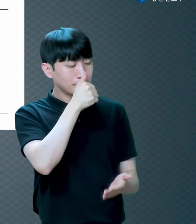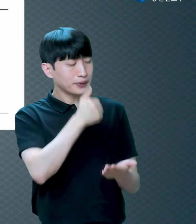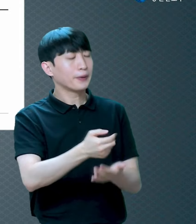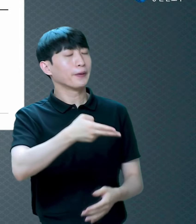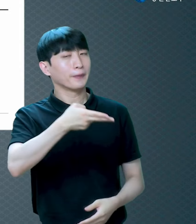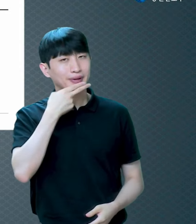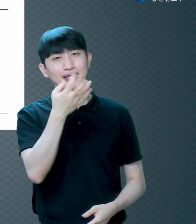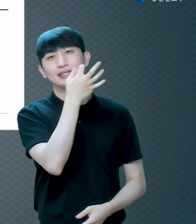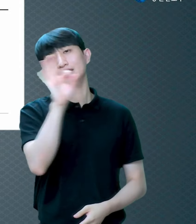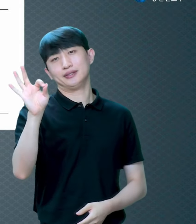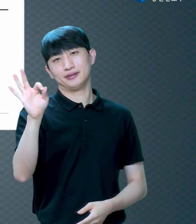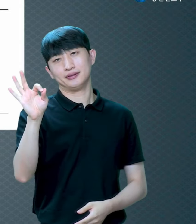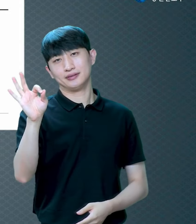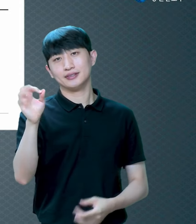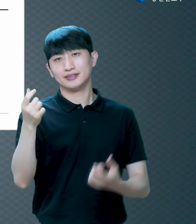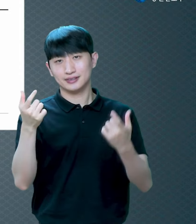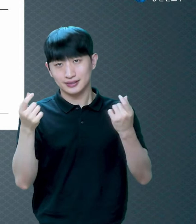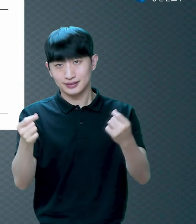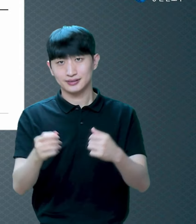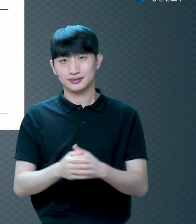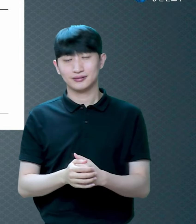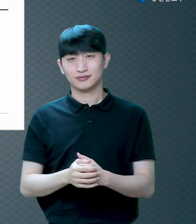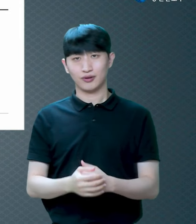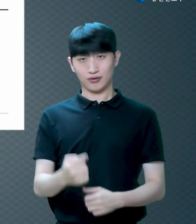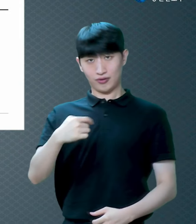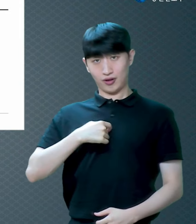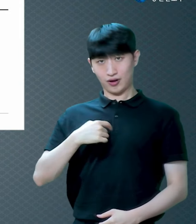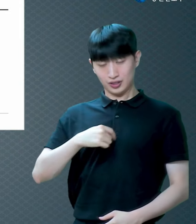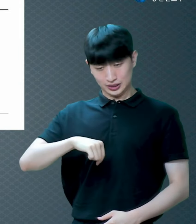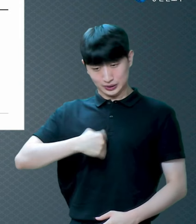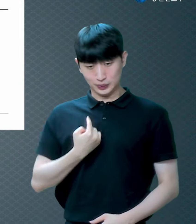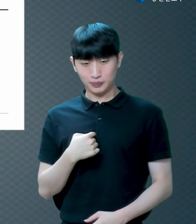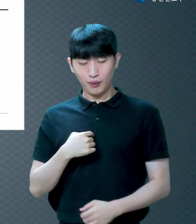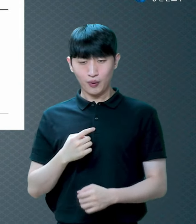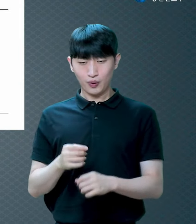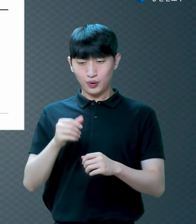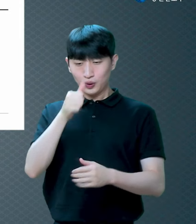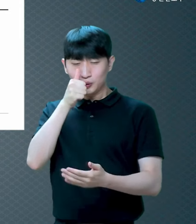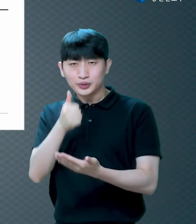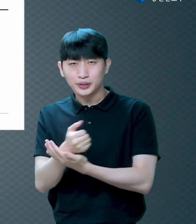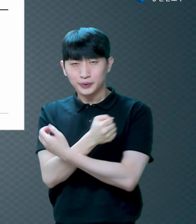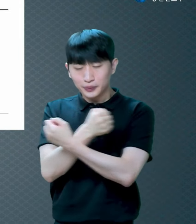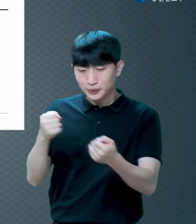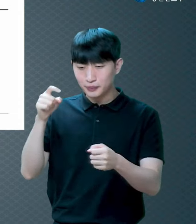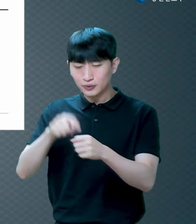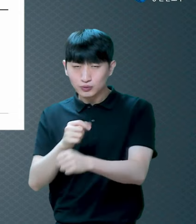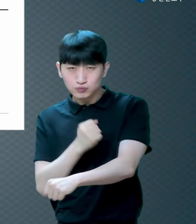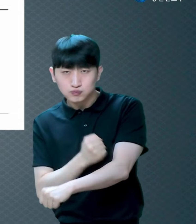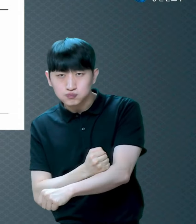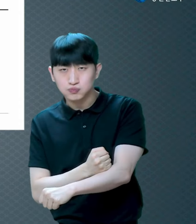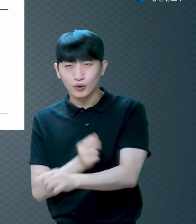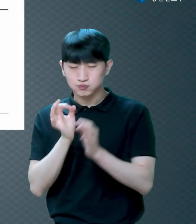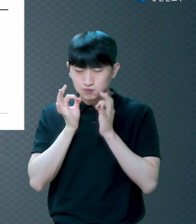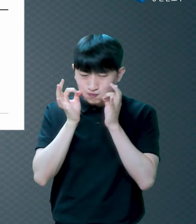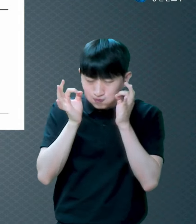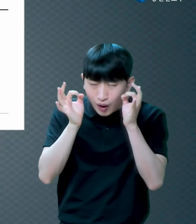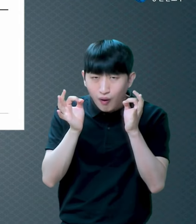내가 의롭담을 받기 위해서 착한 일 했어요 돈 좀 갖다 바쳤어요 착한 일 좀 했어요 아니에요